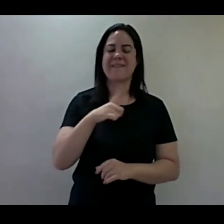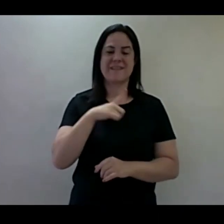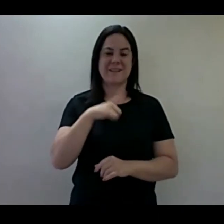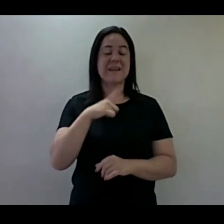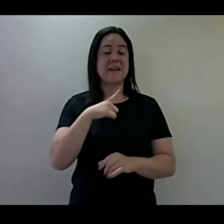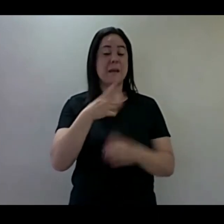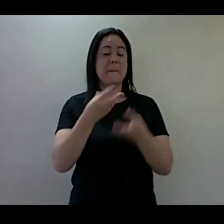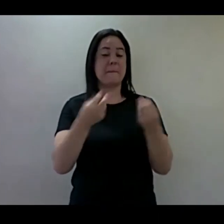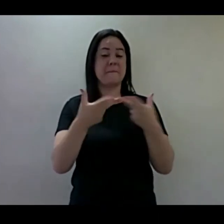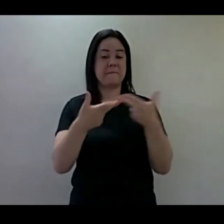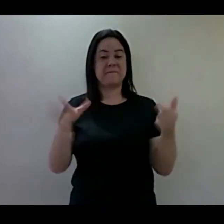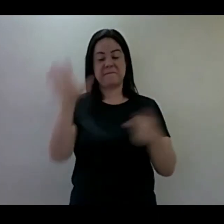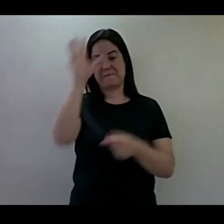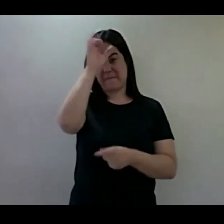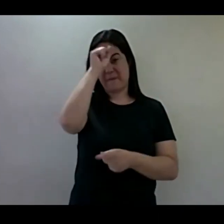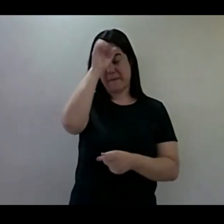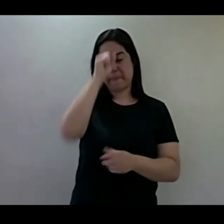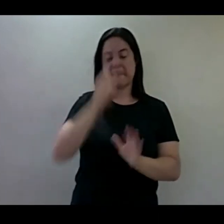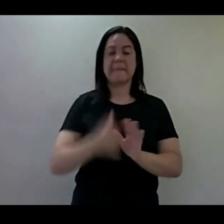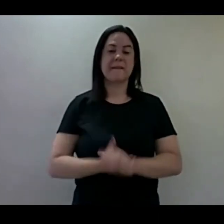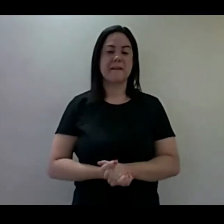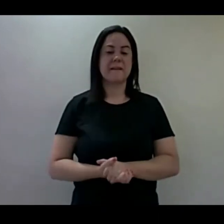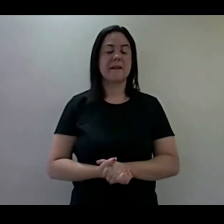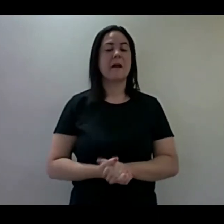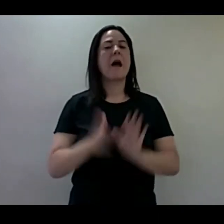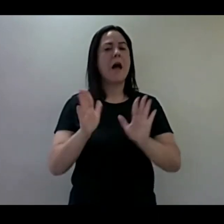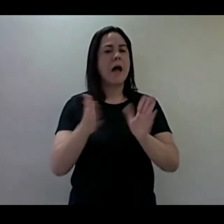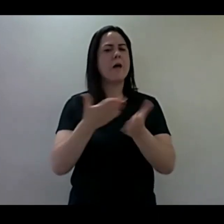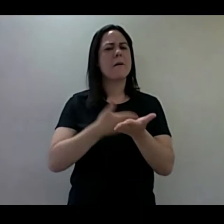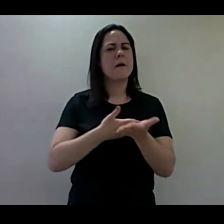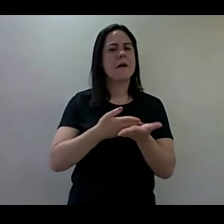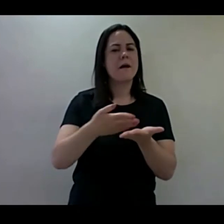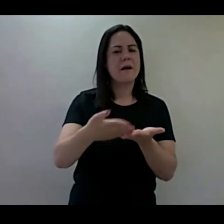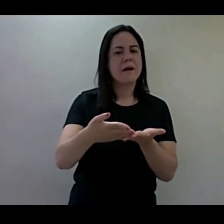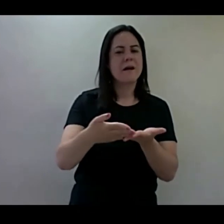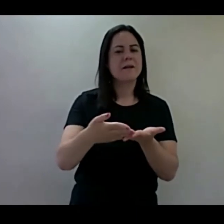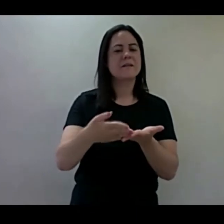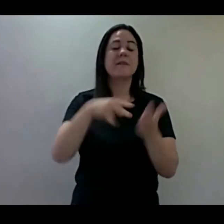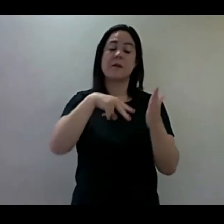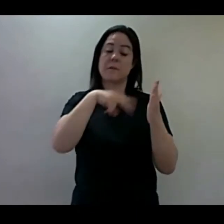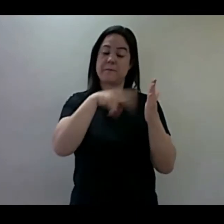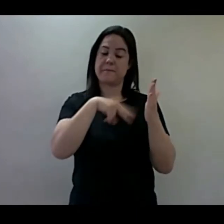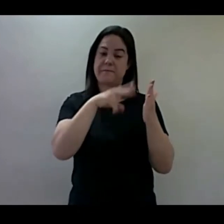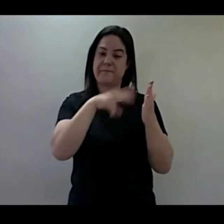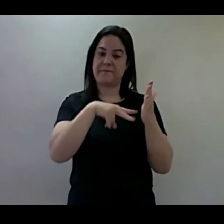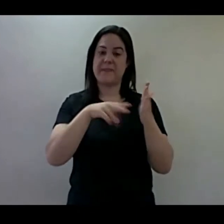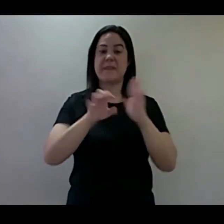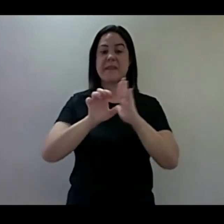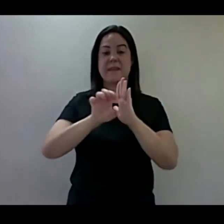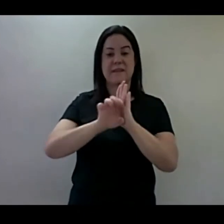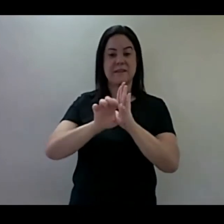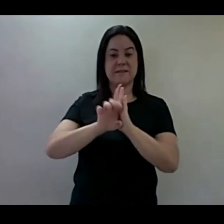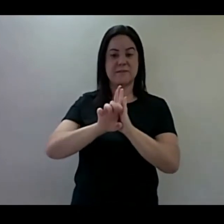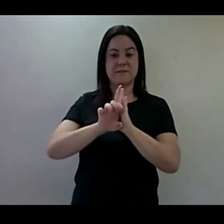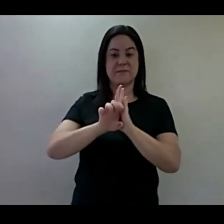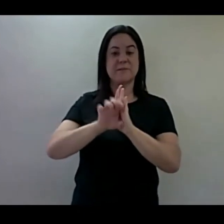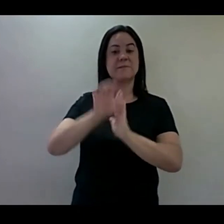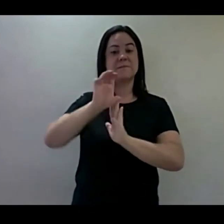Para começar, vamos ler Êxodo capítulo 3, do versículo